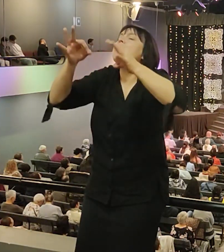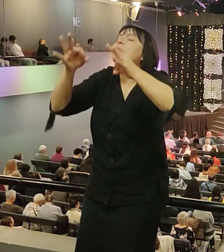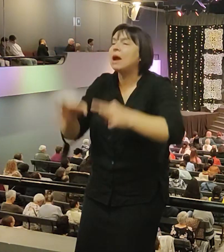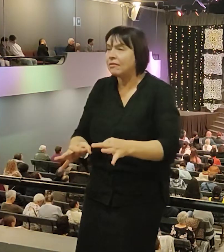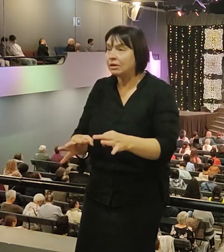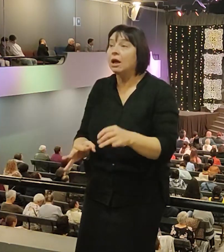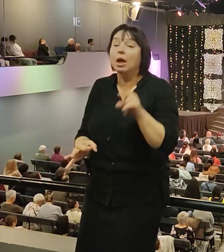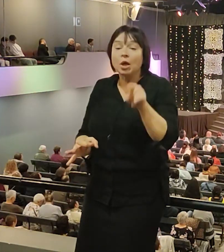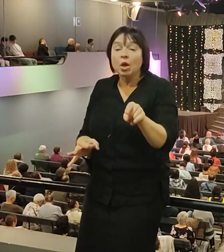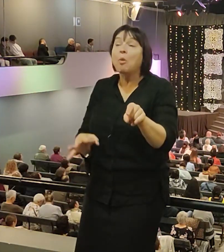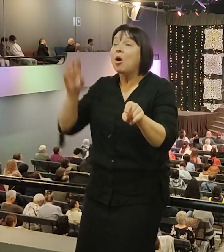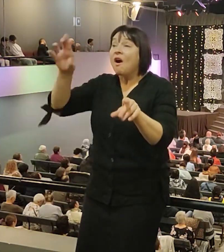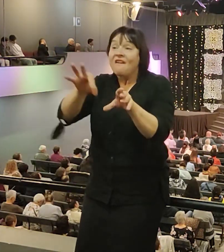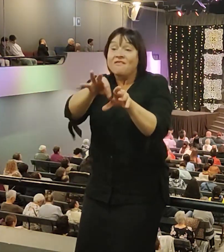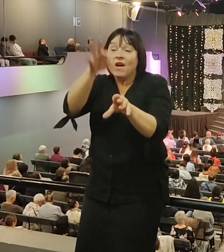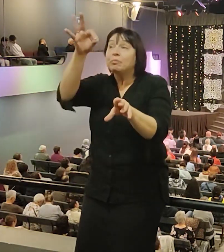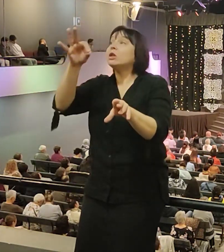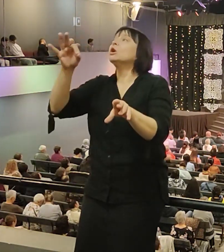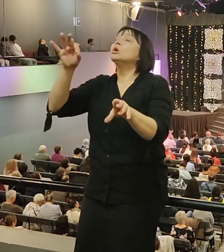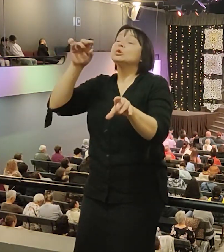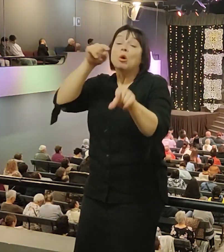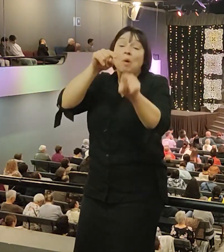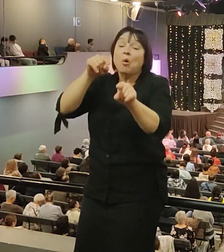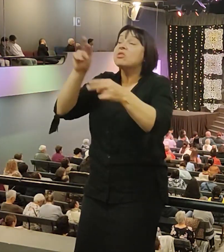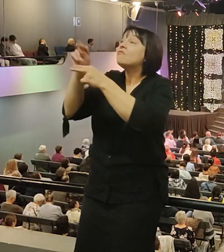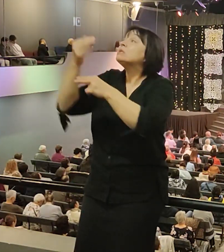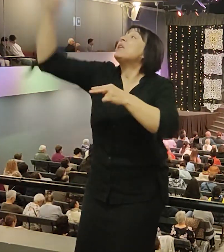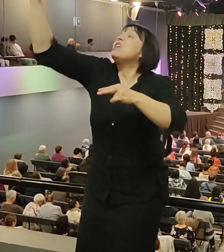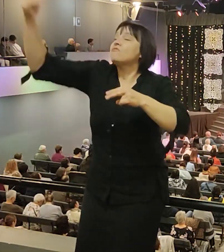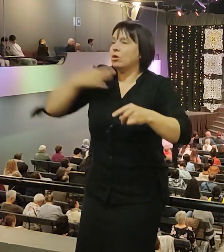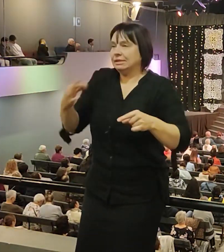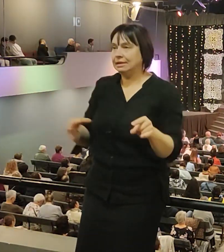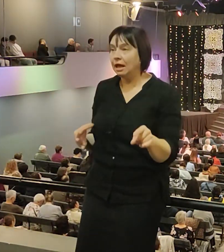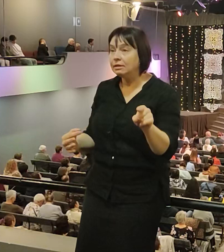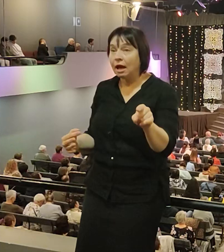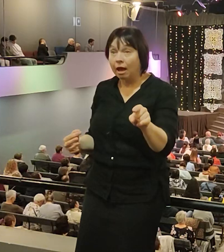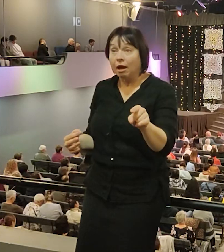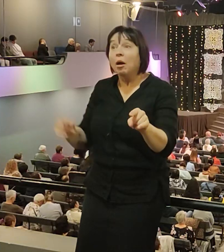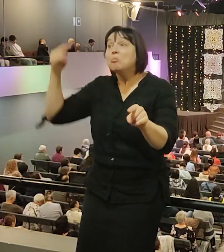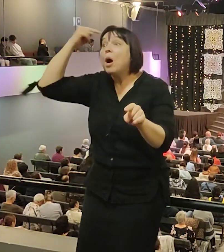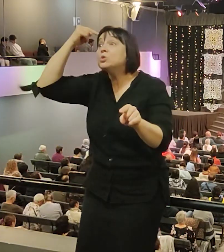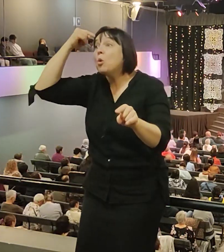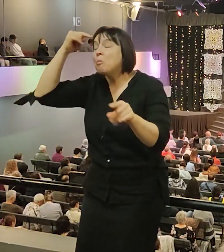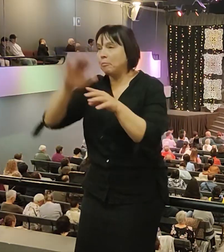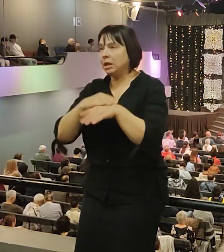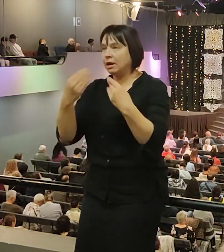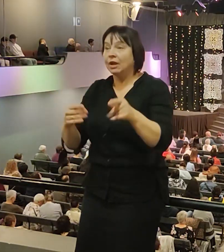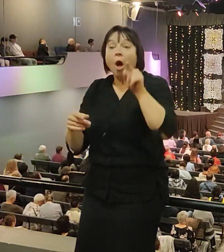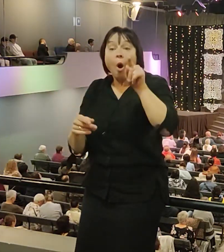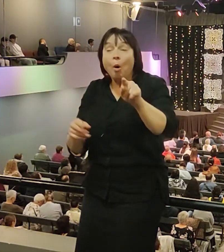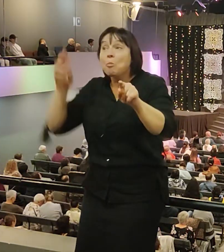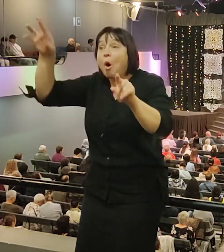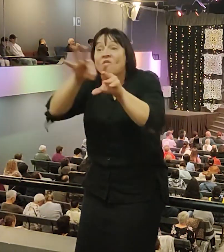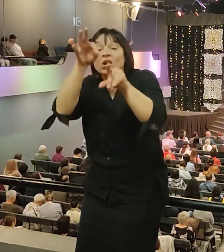воспитал. Представьте себе, какое благодать. Бог избрал его, чтоб он его сына